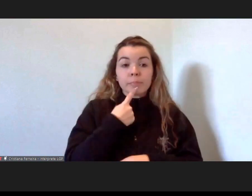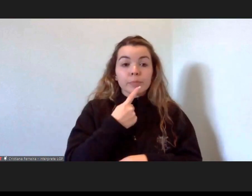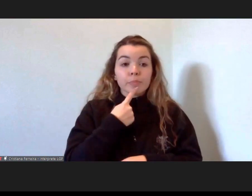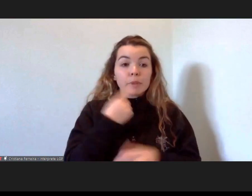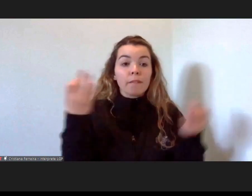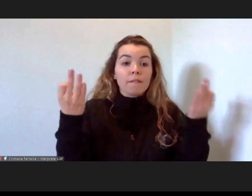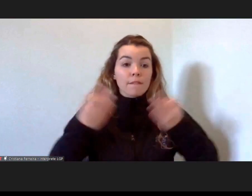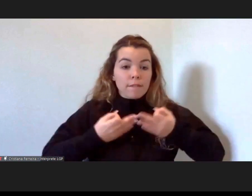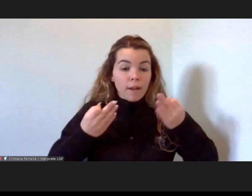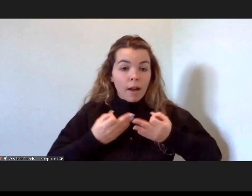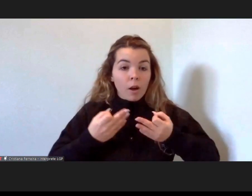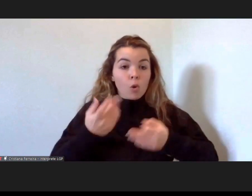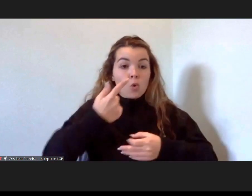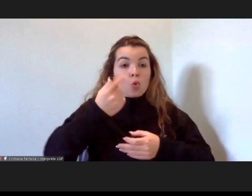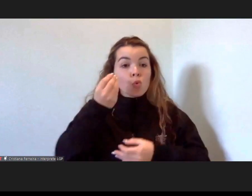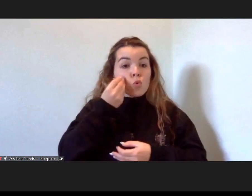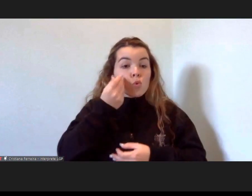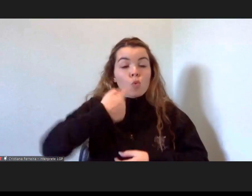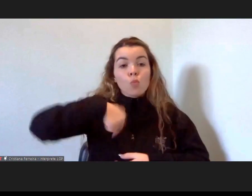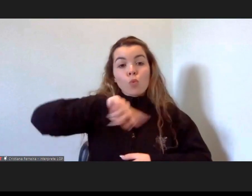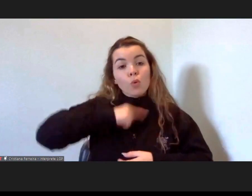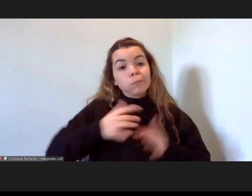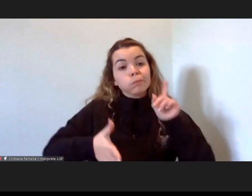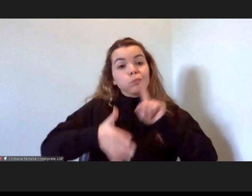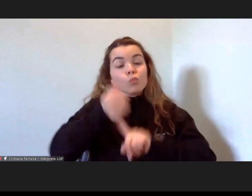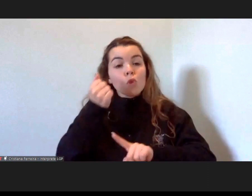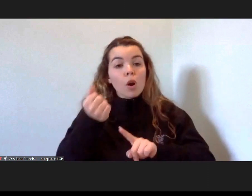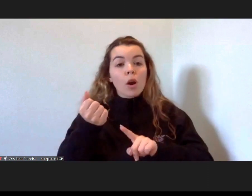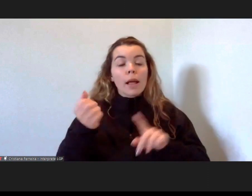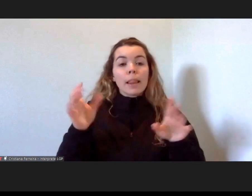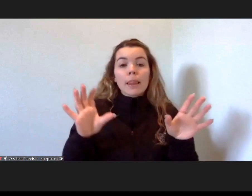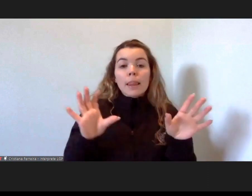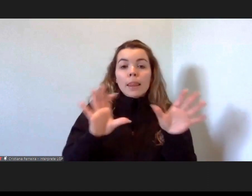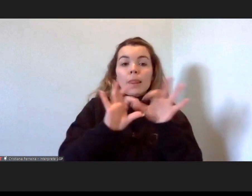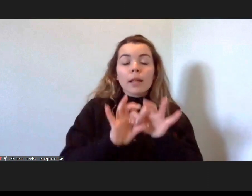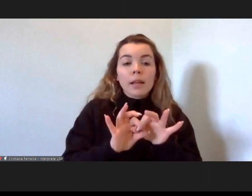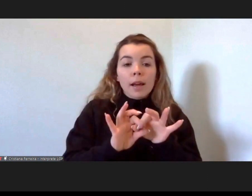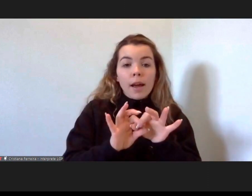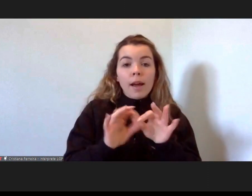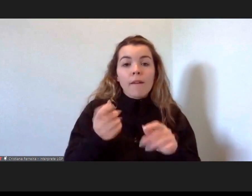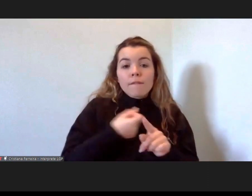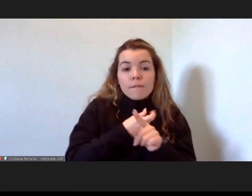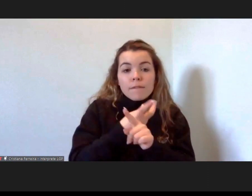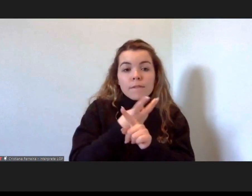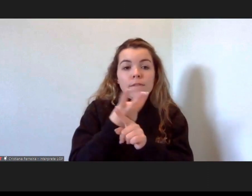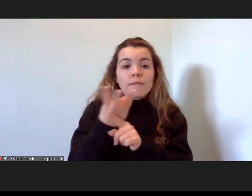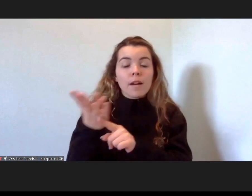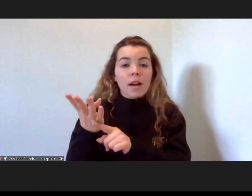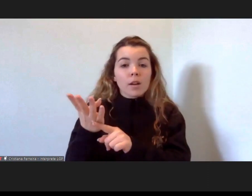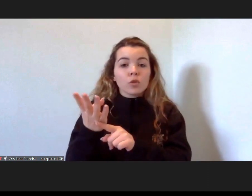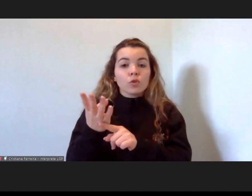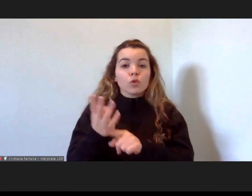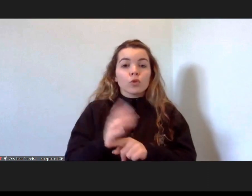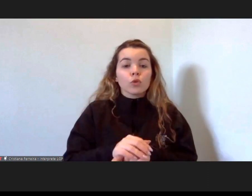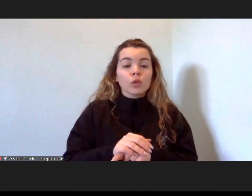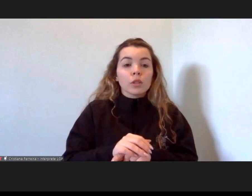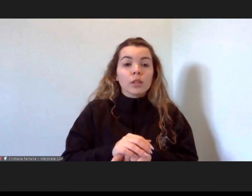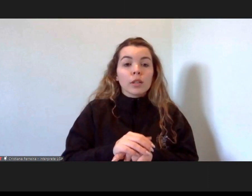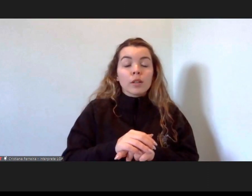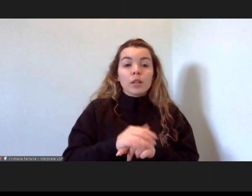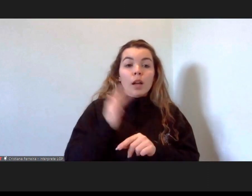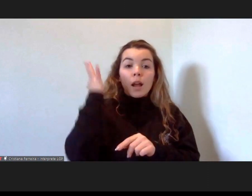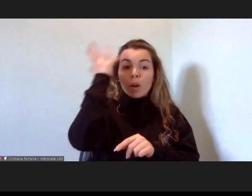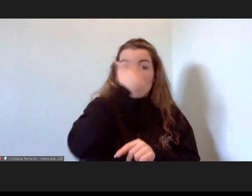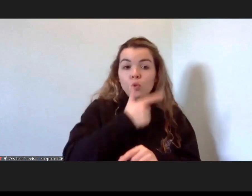de facto como é que conseguimos este ligar entre estes vários atores, entre estes vários